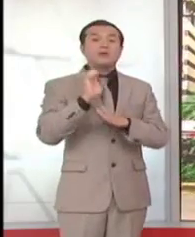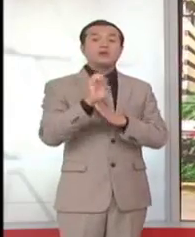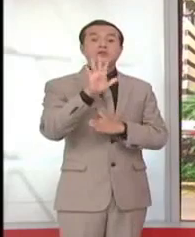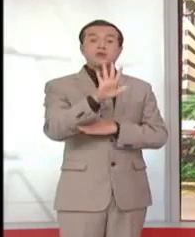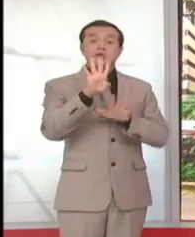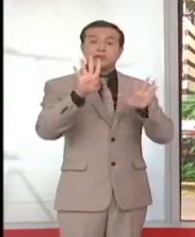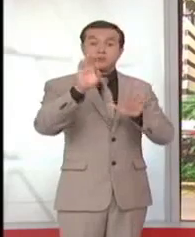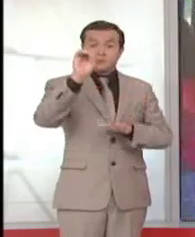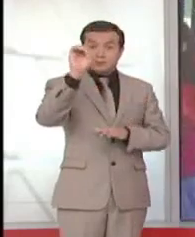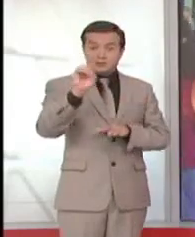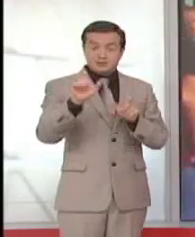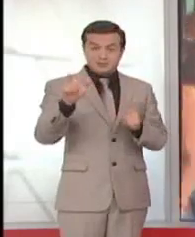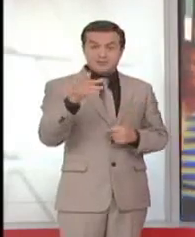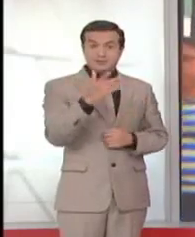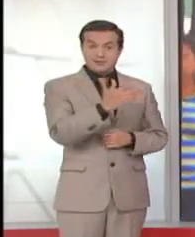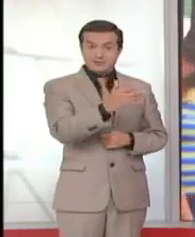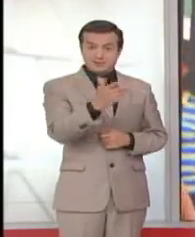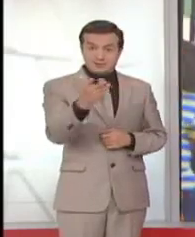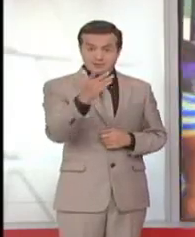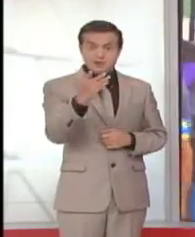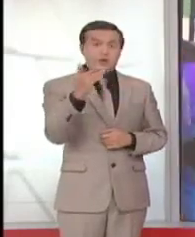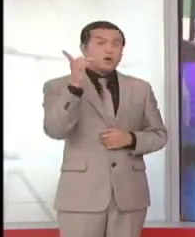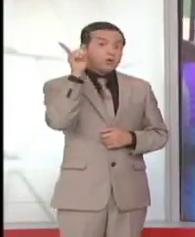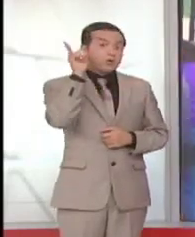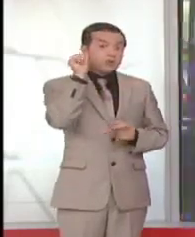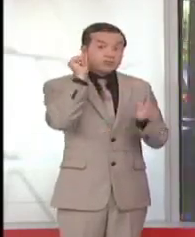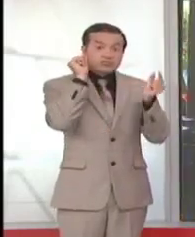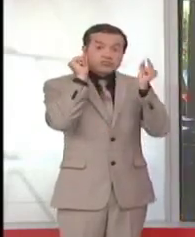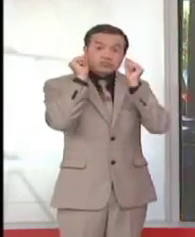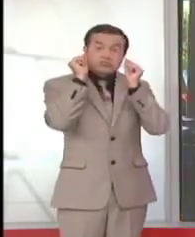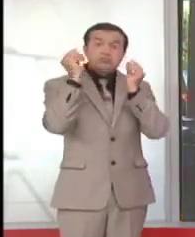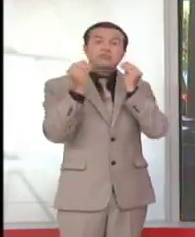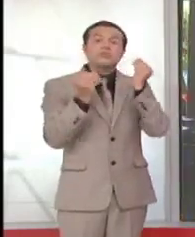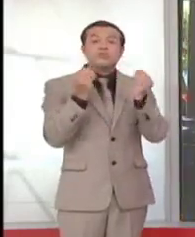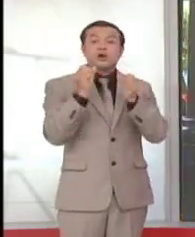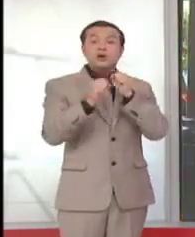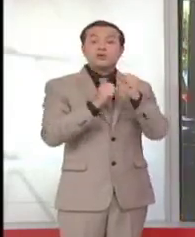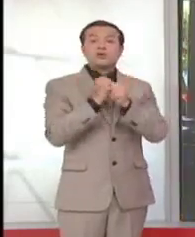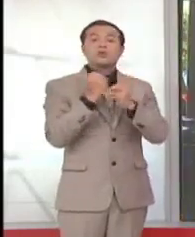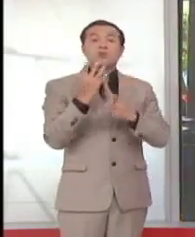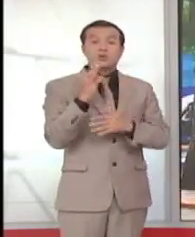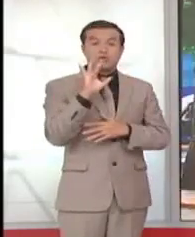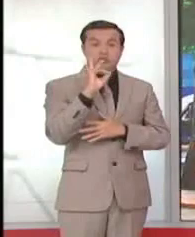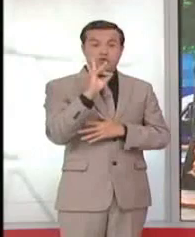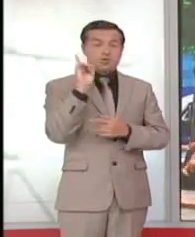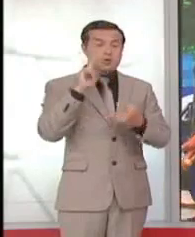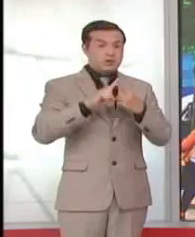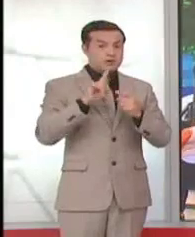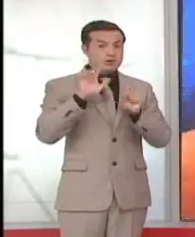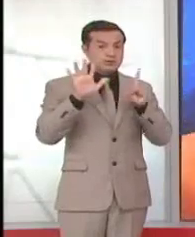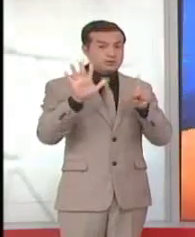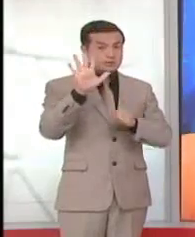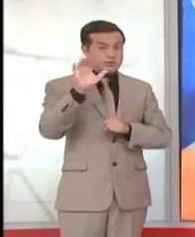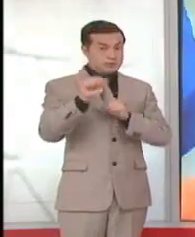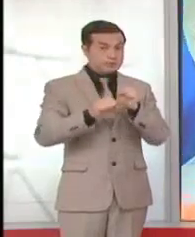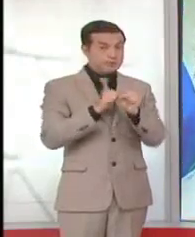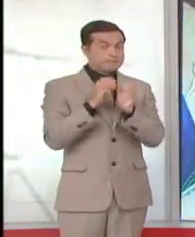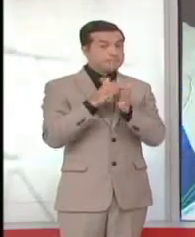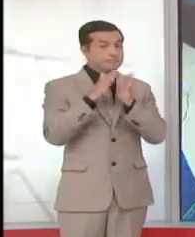% de las personas con déficit auditivo corresponden a edades entre los 18 y 65 años. Guadalupe Ayoví,